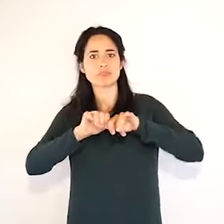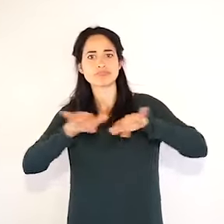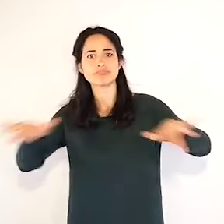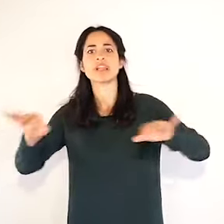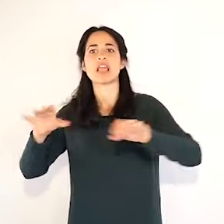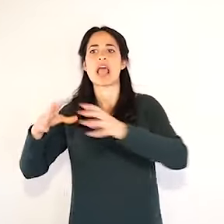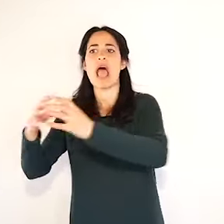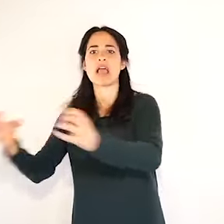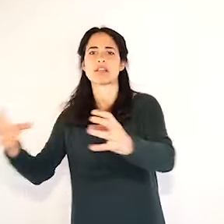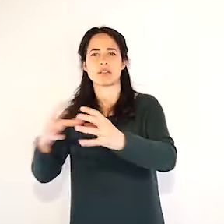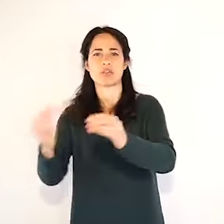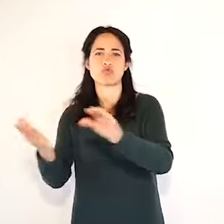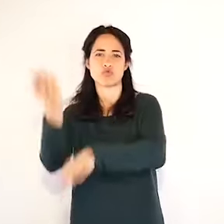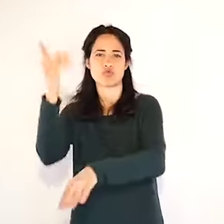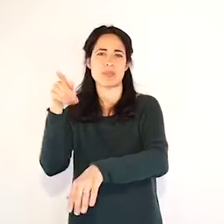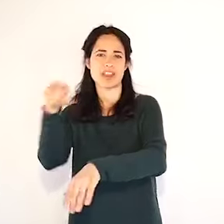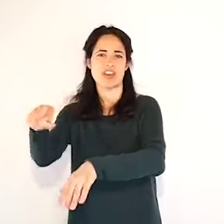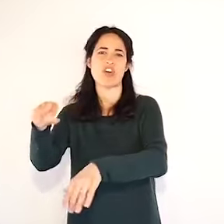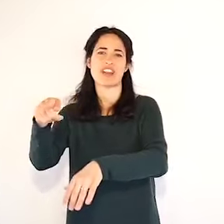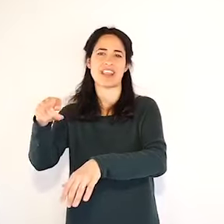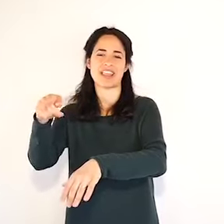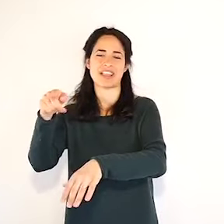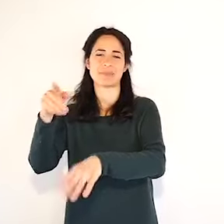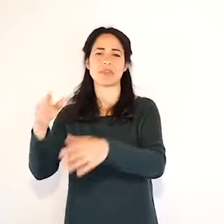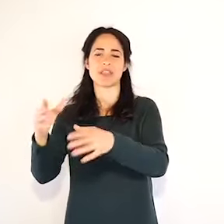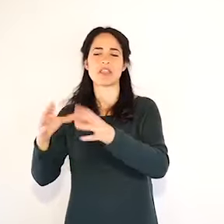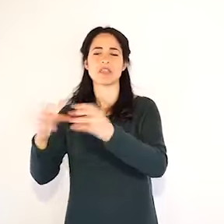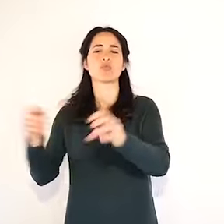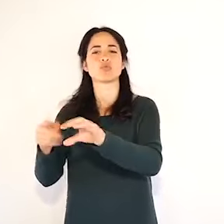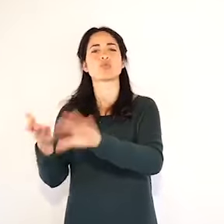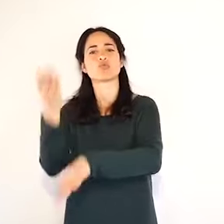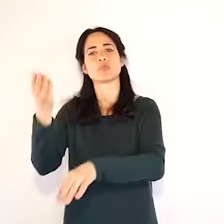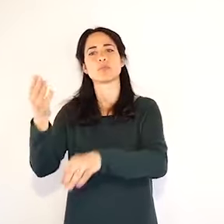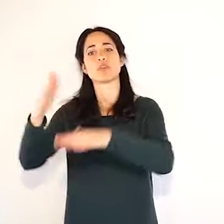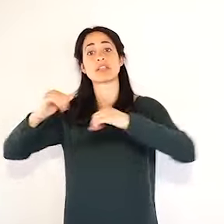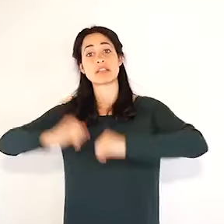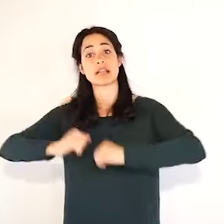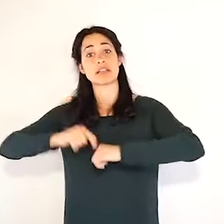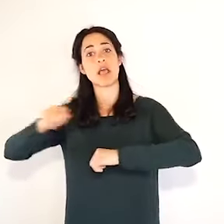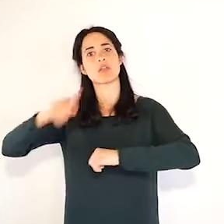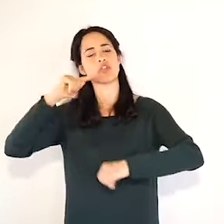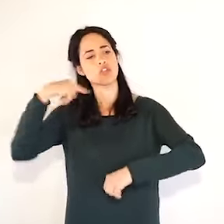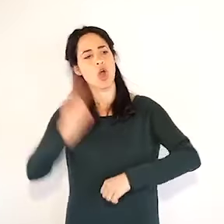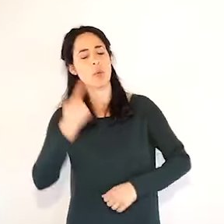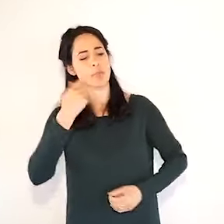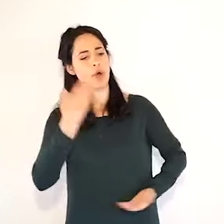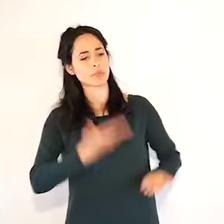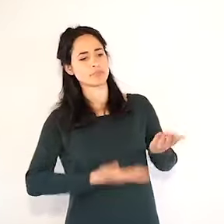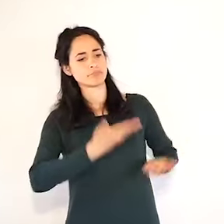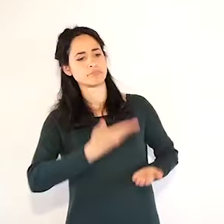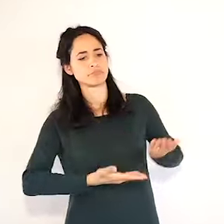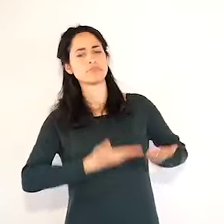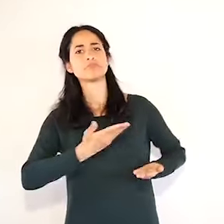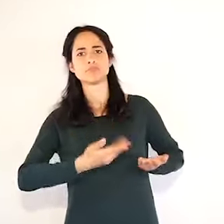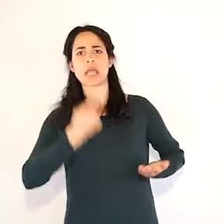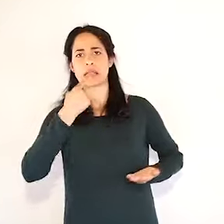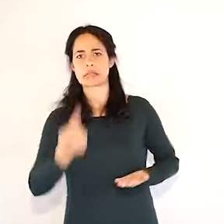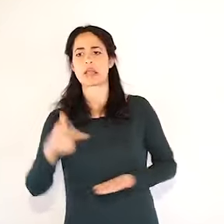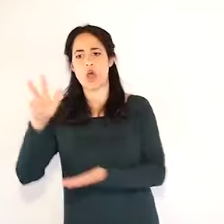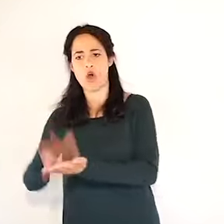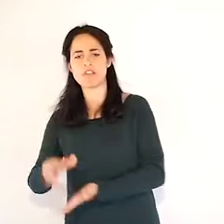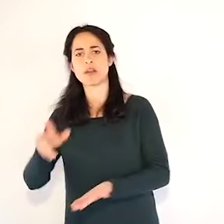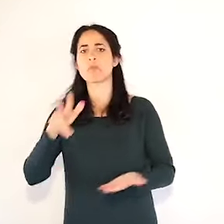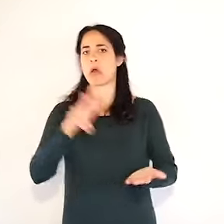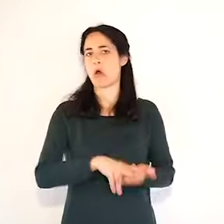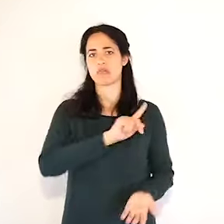noi non comunichiamo, questo anche perché l'Istituto Superiore di Sanità è un lavoro che fa costantemente tutti i giorni, ma